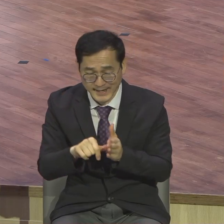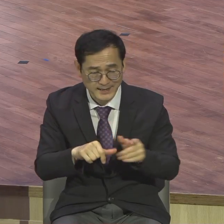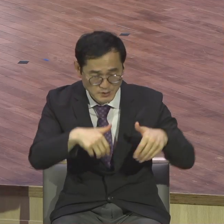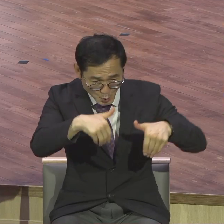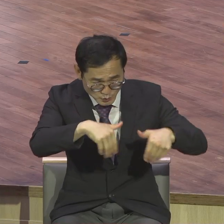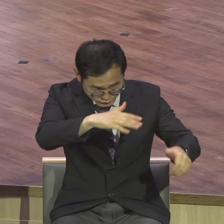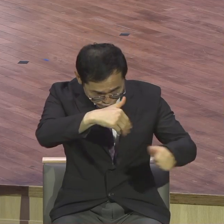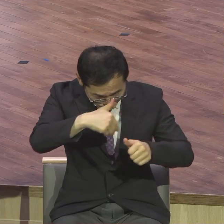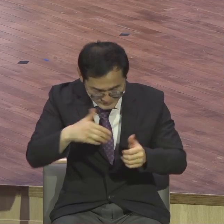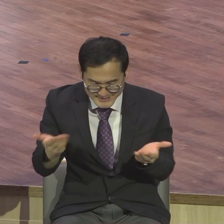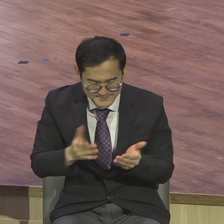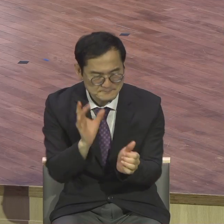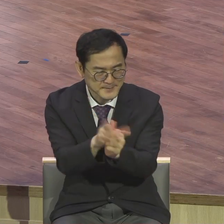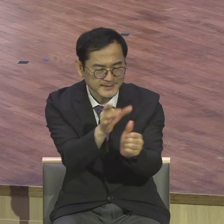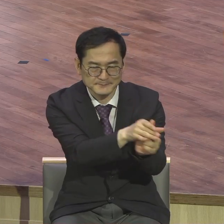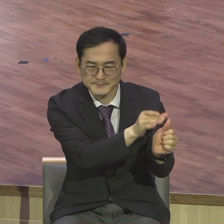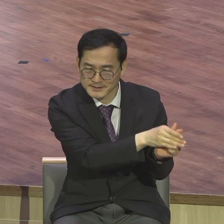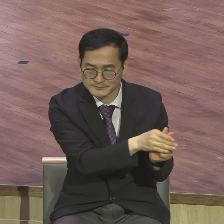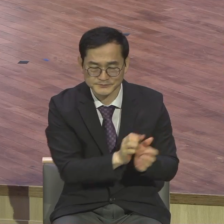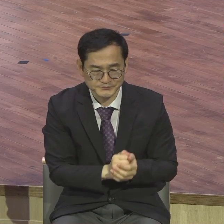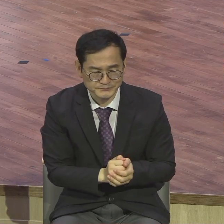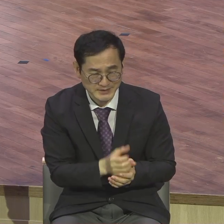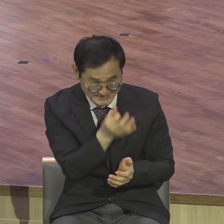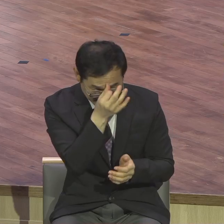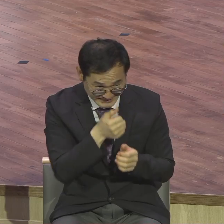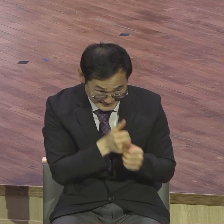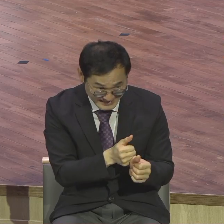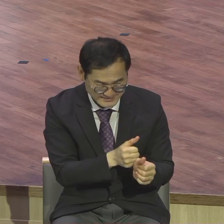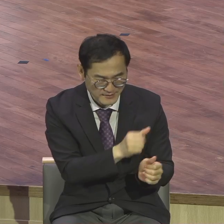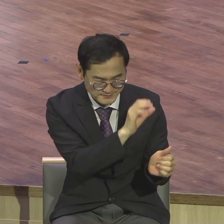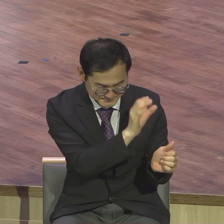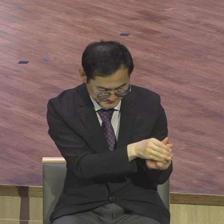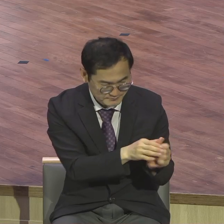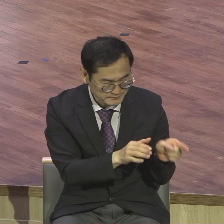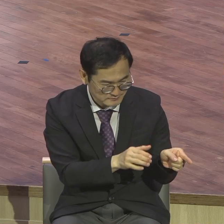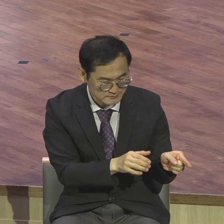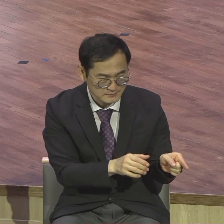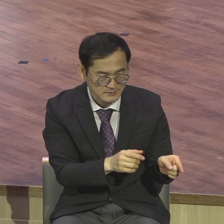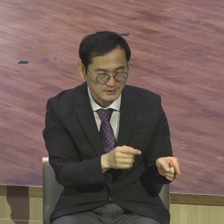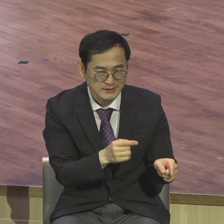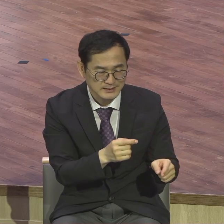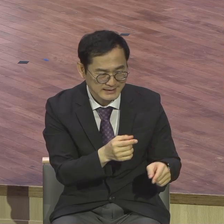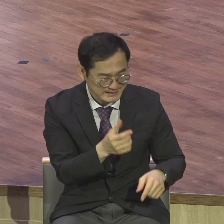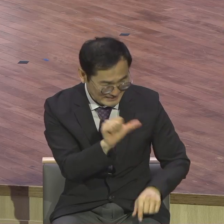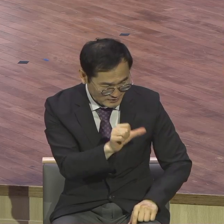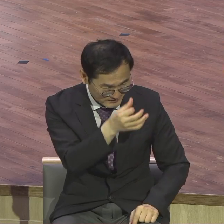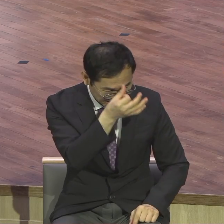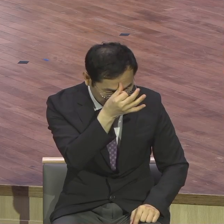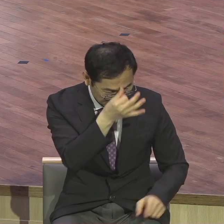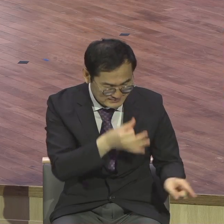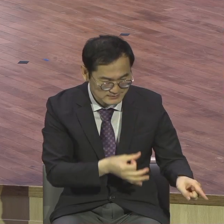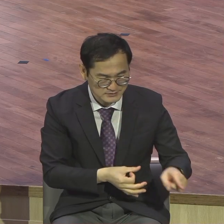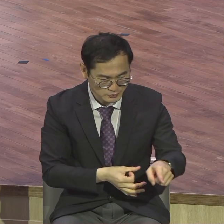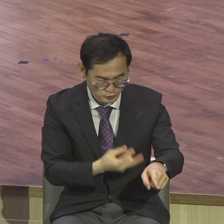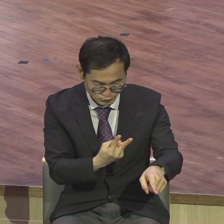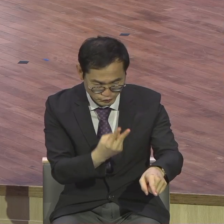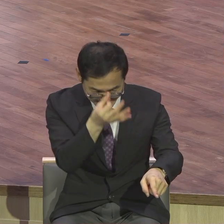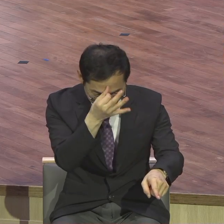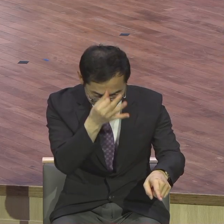같으니 각각 그 재능대로 한 사람에게는 금 다섯 달란트를 한 사람에게는 두 달란트를 한 사람에게는 한